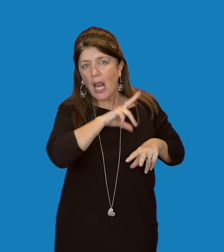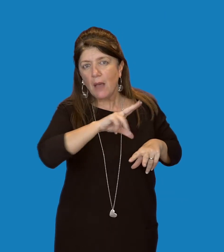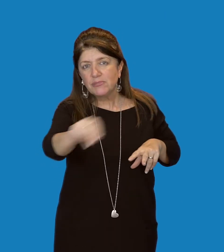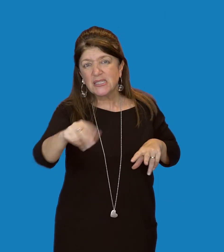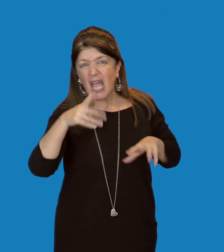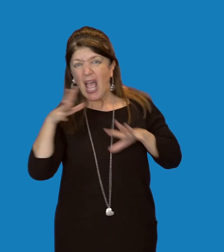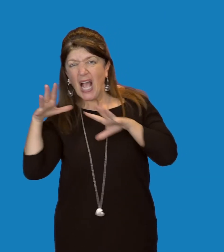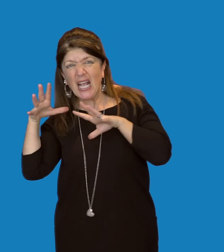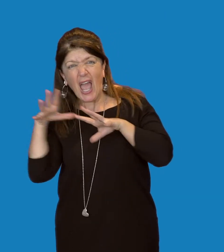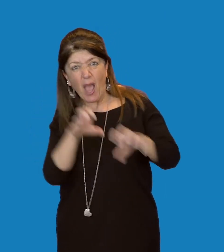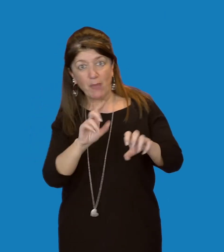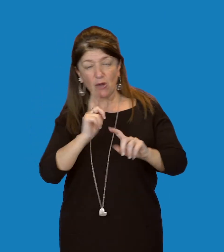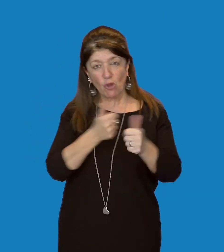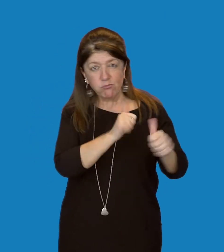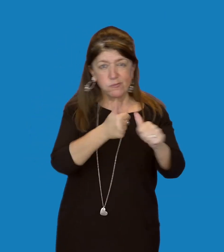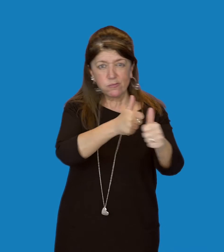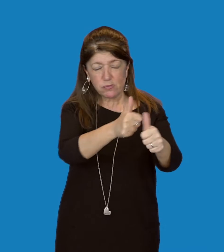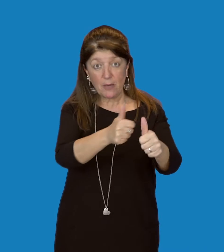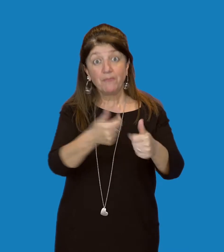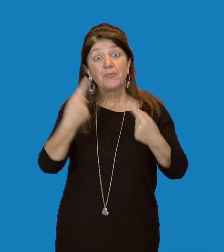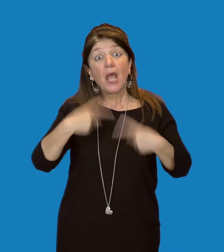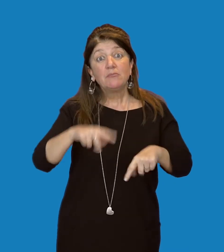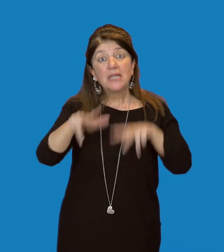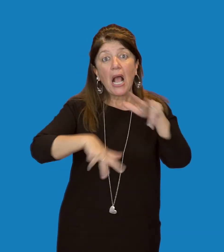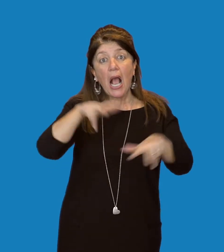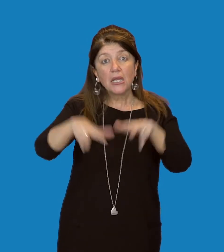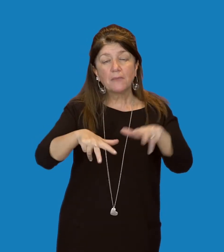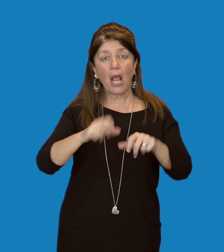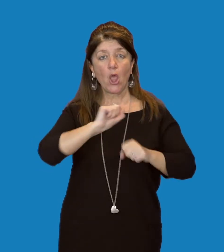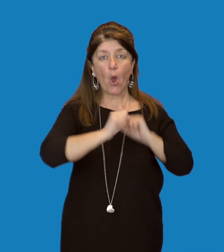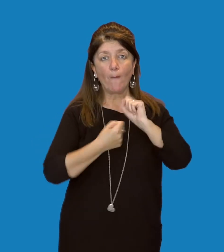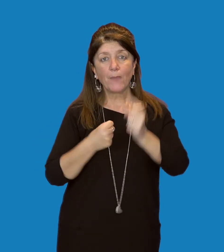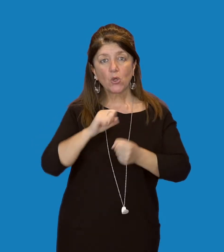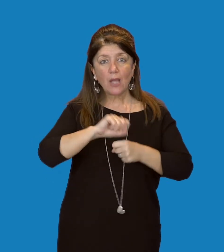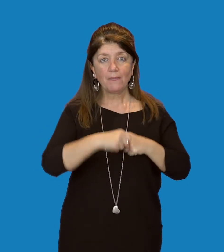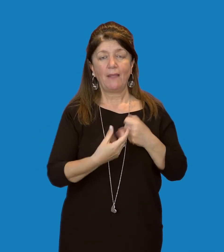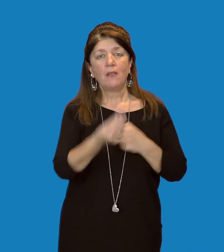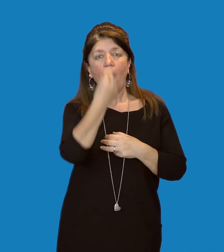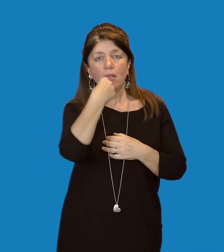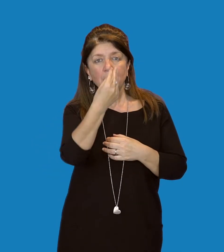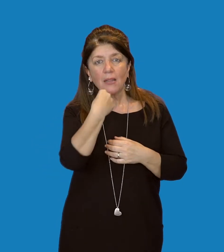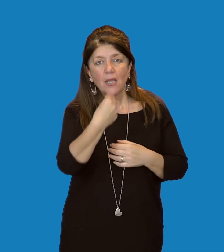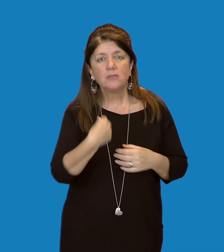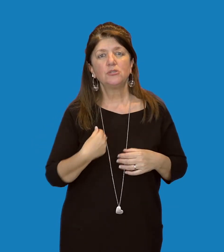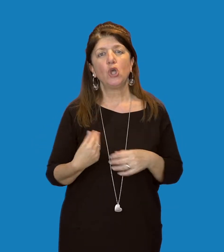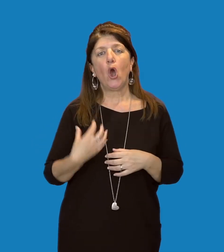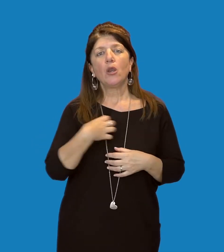Gli animali e i loro comportamenti, quali alimentazione e biologia riproduttiva,